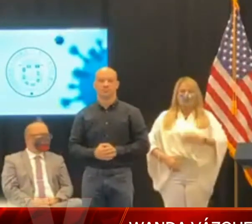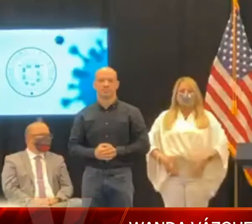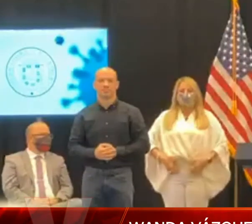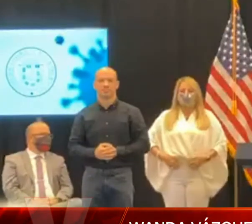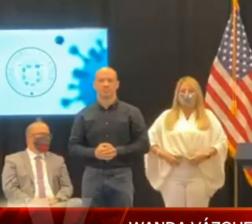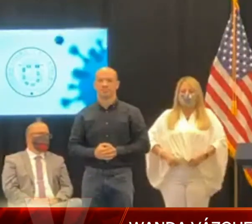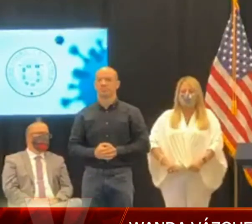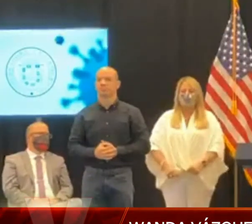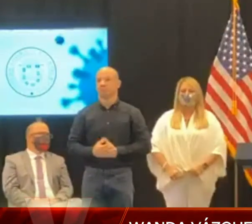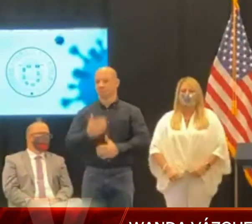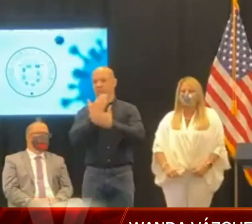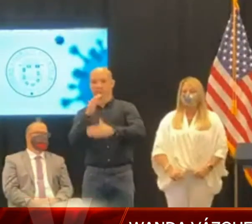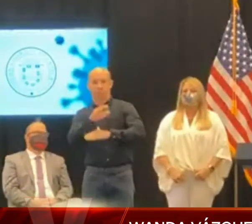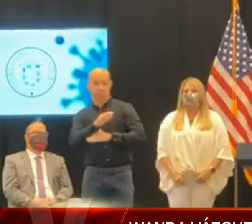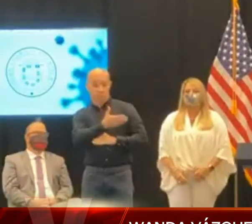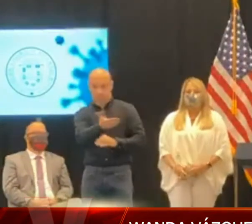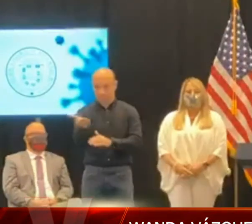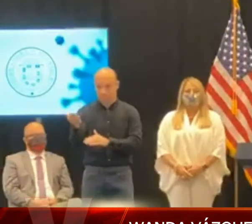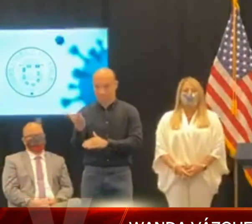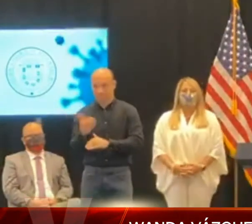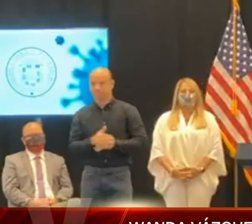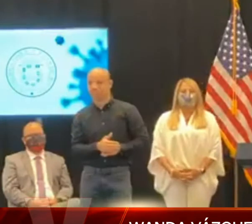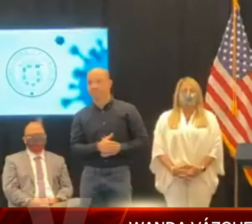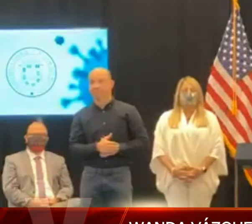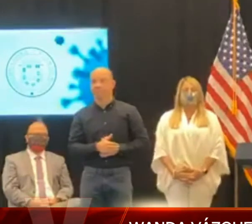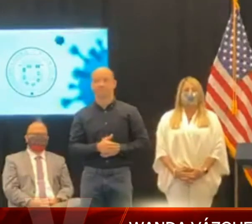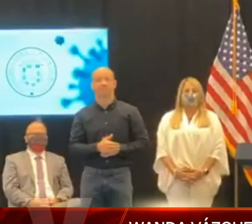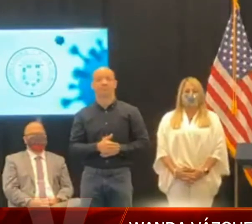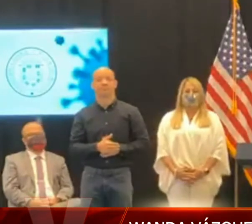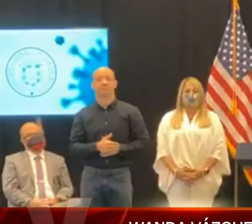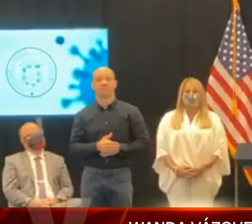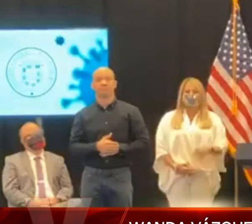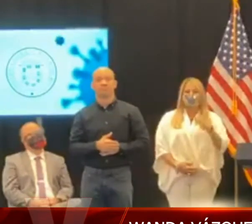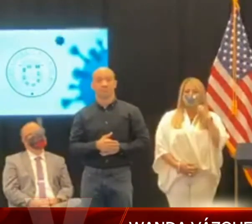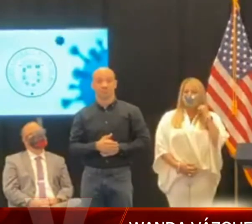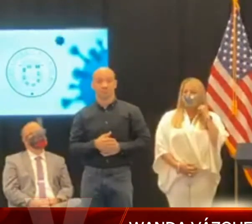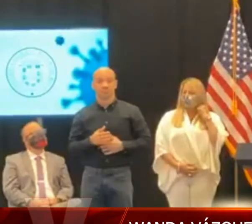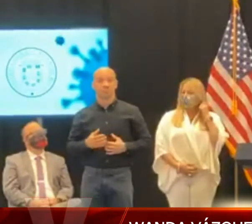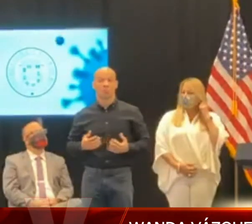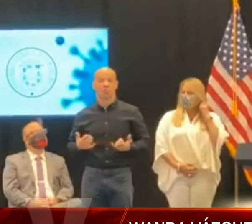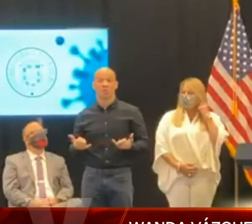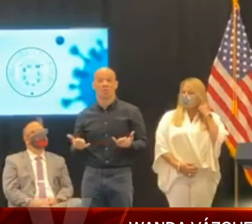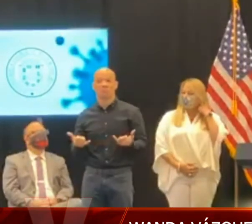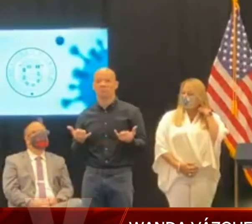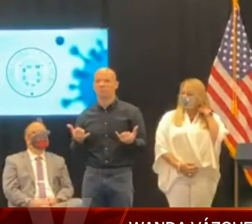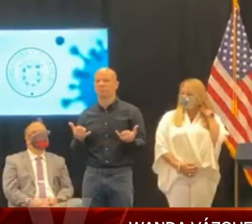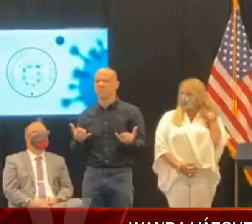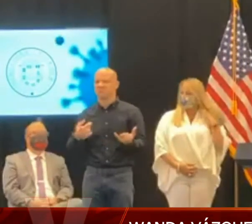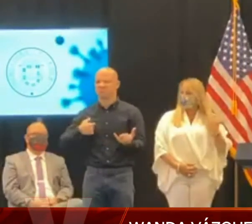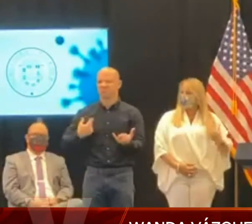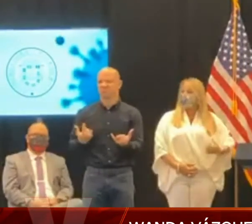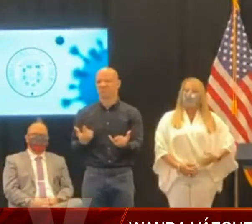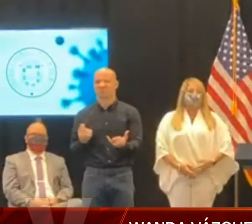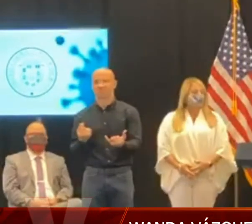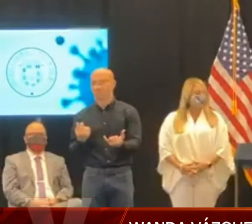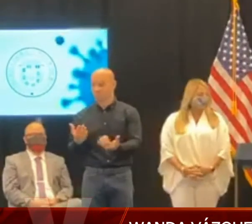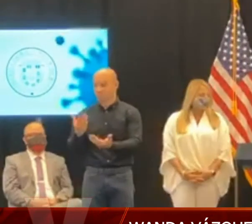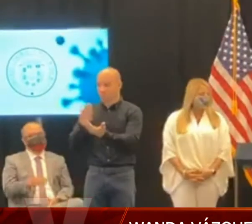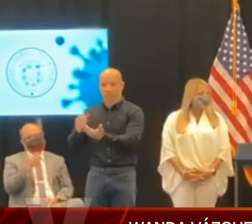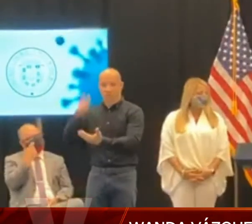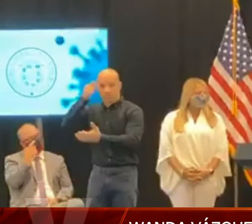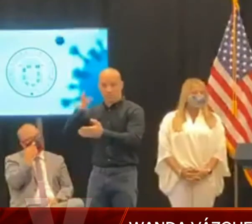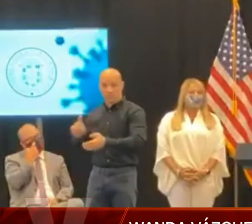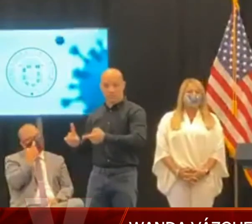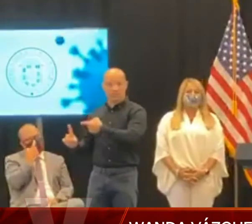Muy buenas tardes a todos. En esta ocasión quiero agradecer a la señora gobernadora,